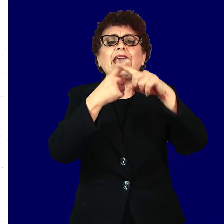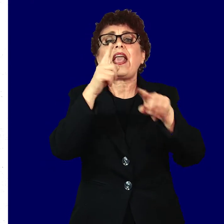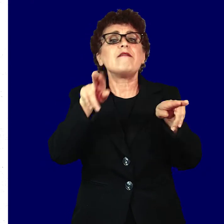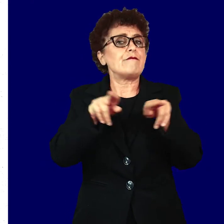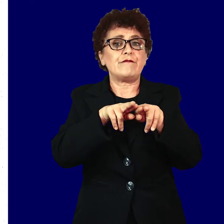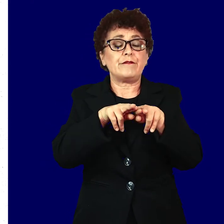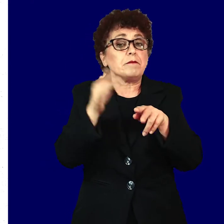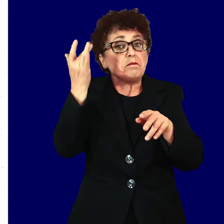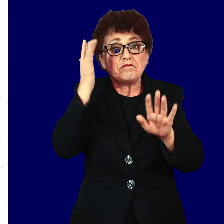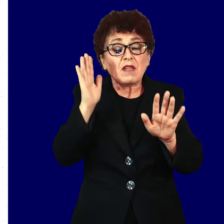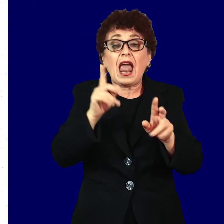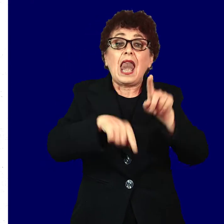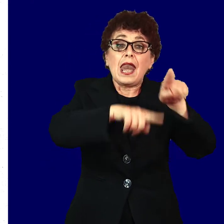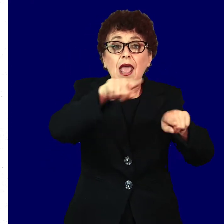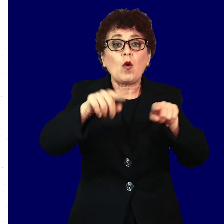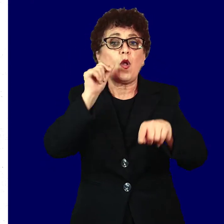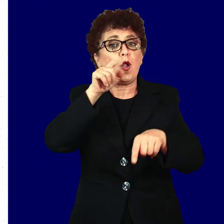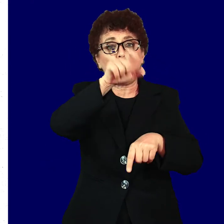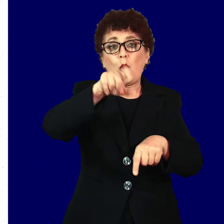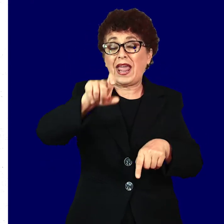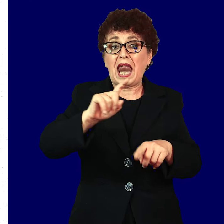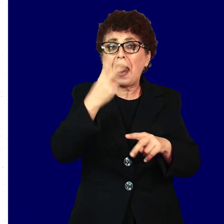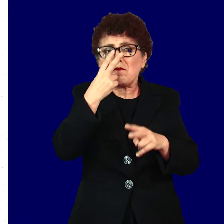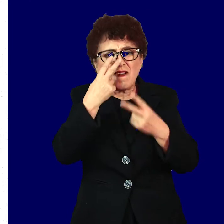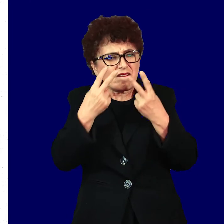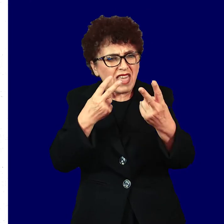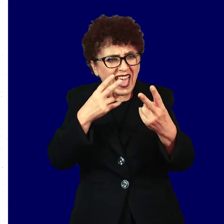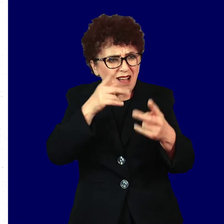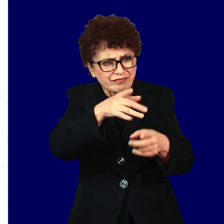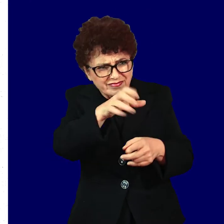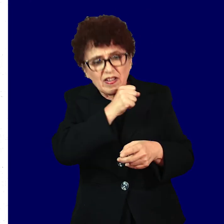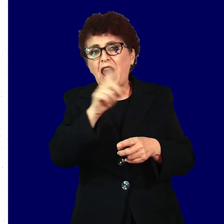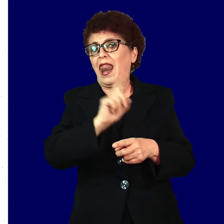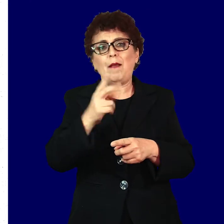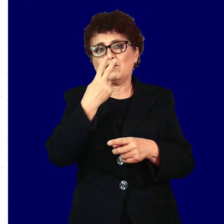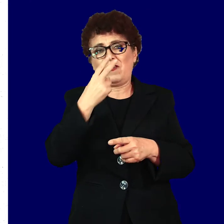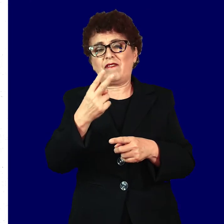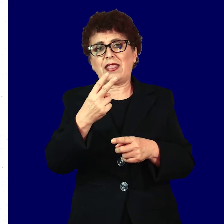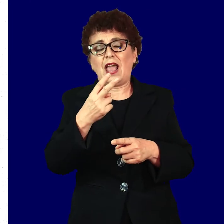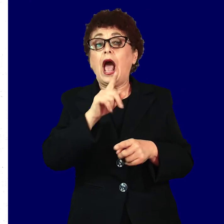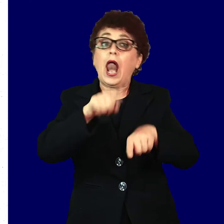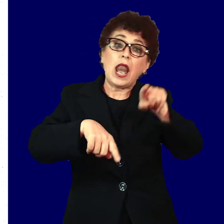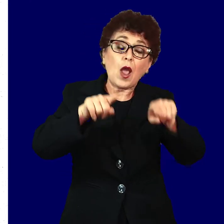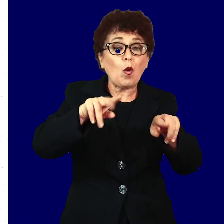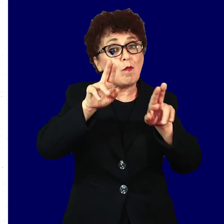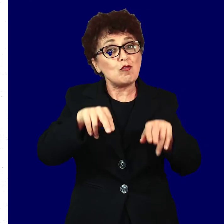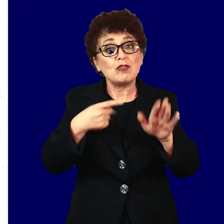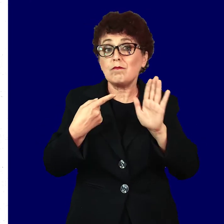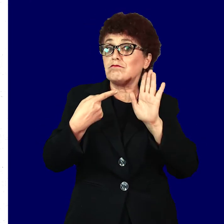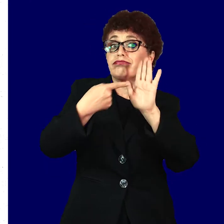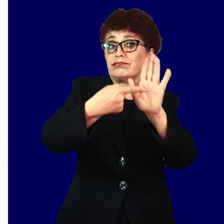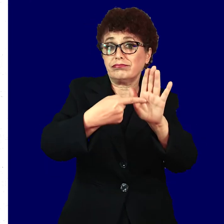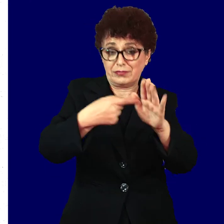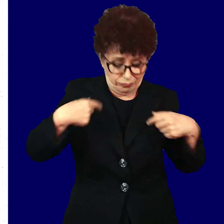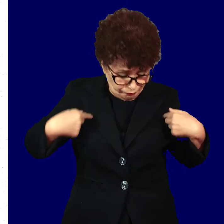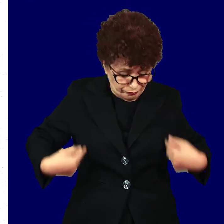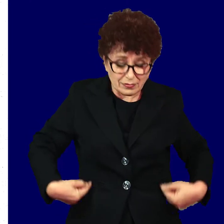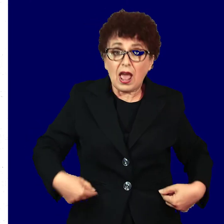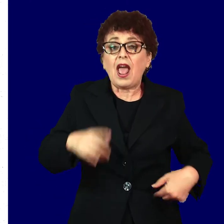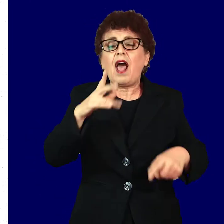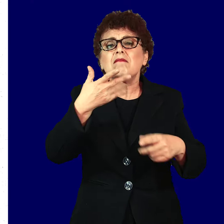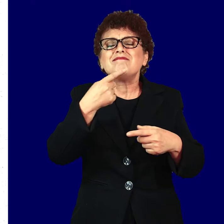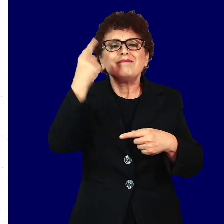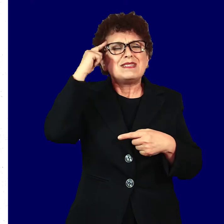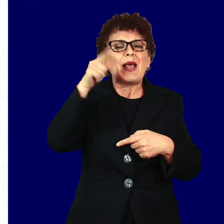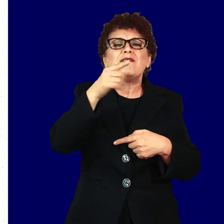Односно, кај некој луѓе нема видливи симптоми, а кај некој луѓе може да се јават симптоми кои асоцираат на